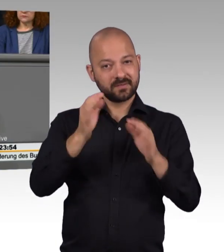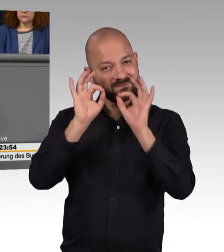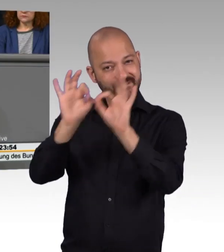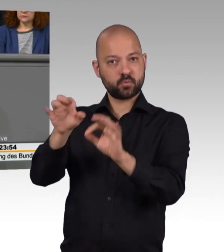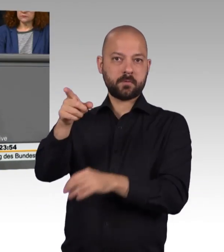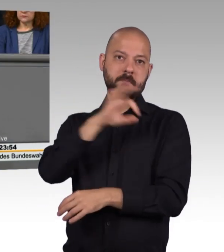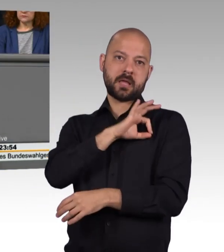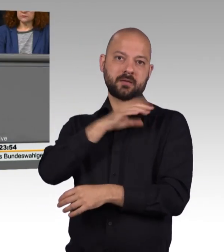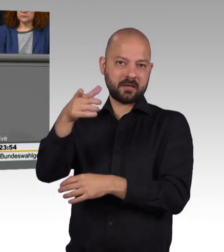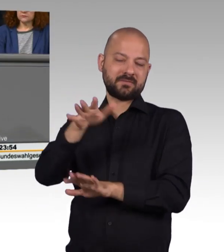vertreten. Vielen Dank.